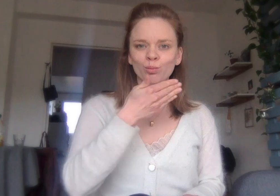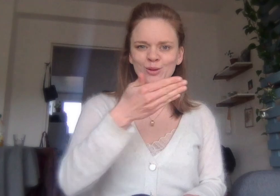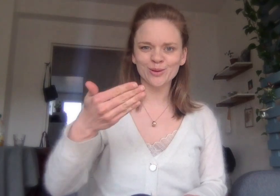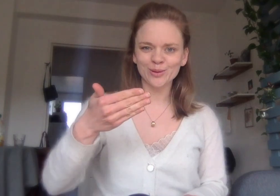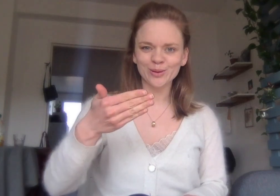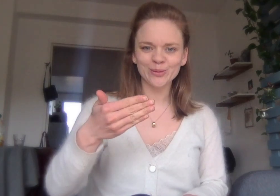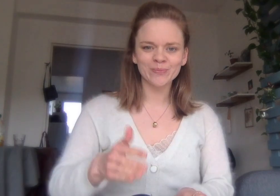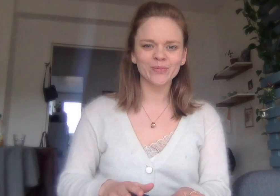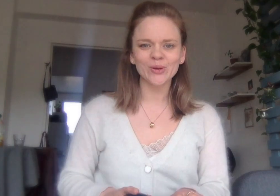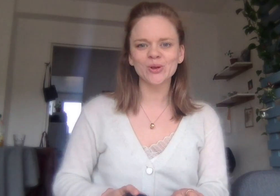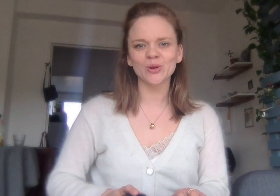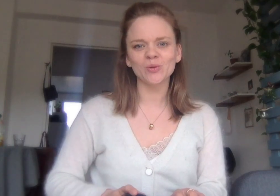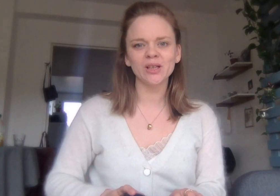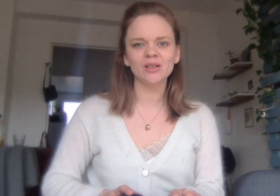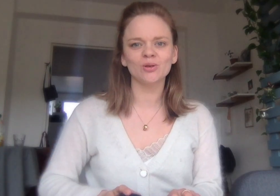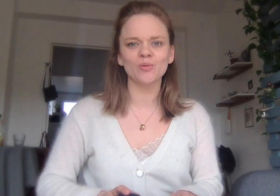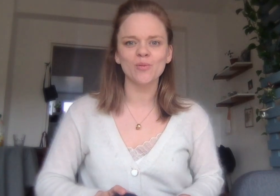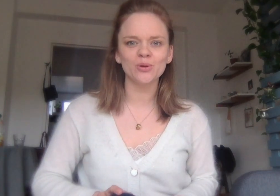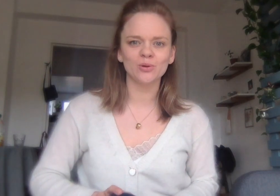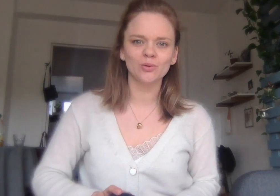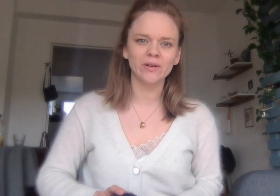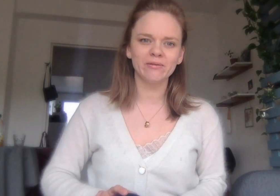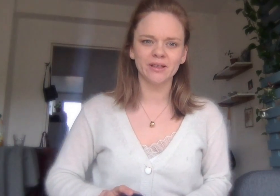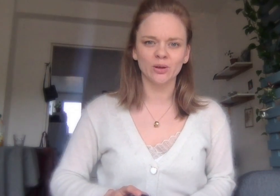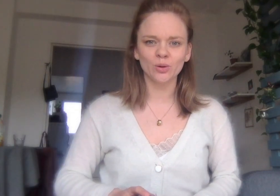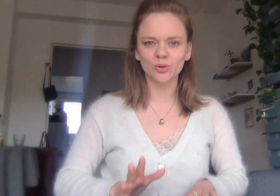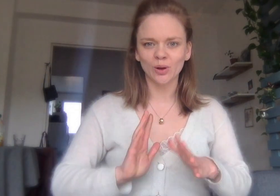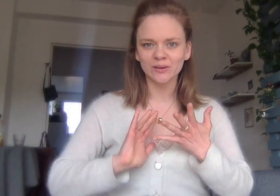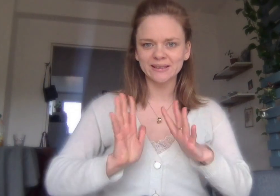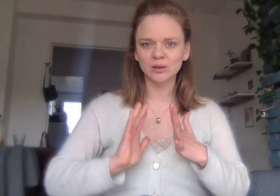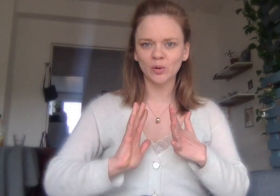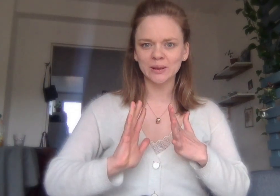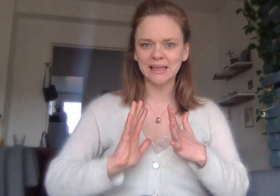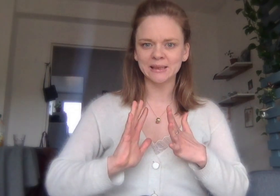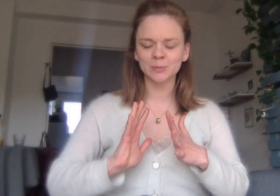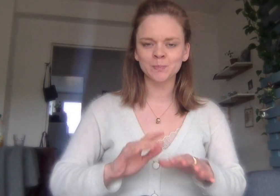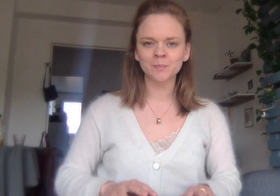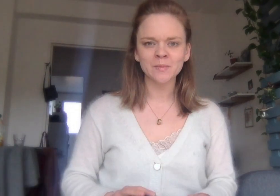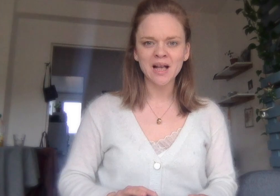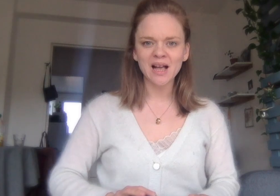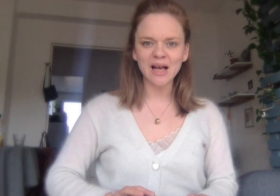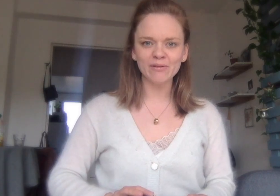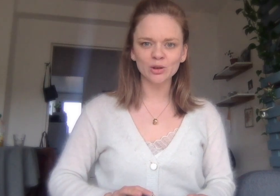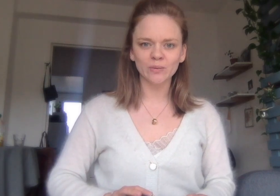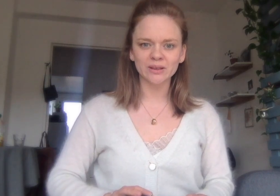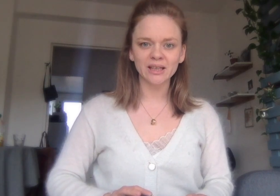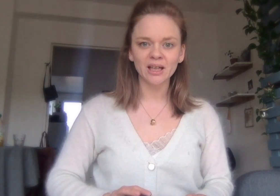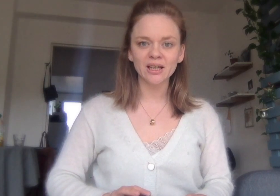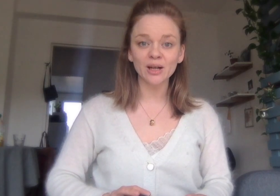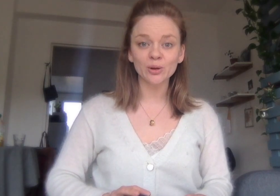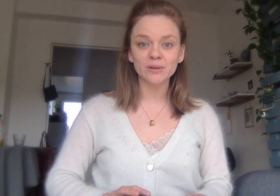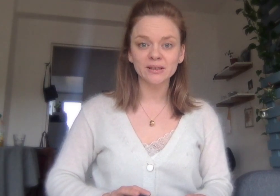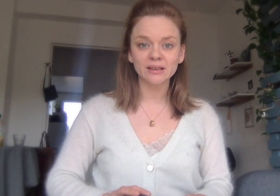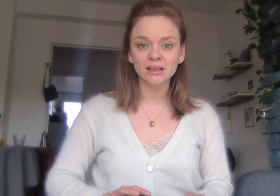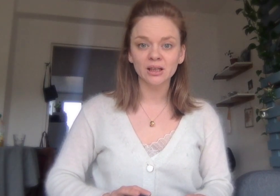Bonjour ! Aujourd'hui, je te propose une nouvelle vidéo de langue des signes française. Avant de commencer, quelques petits signes